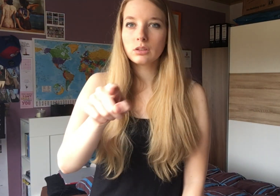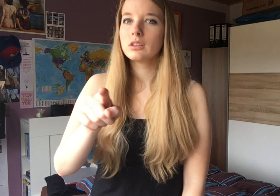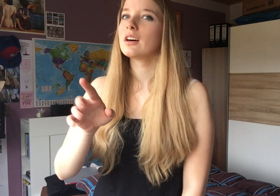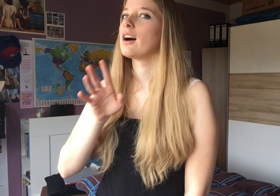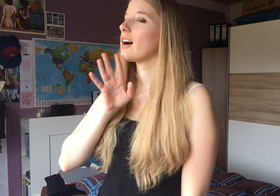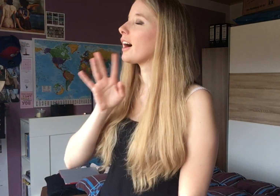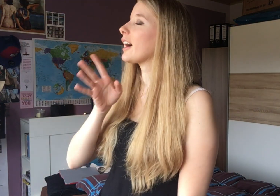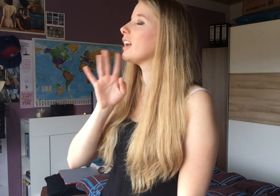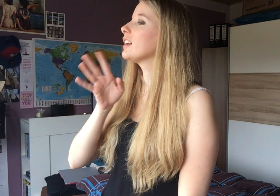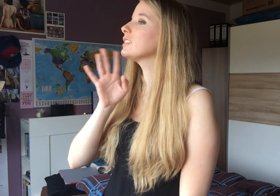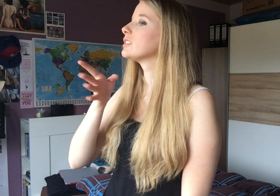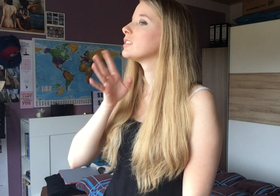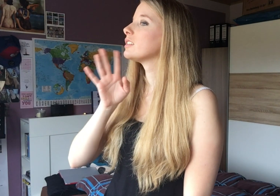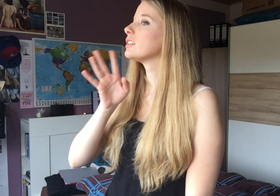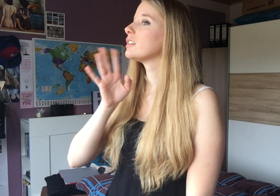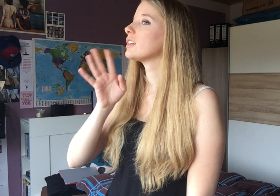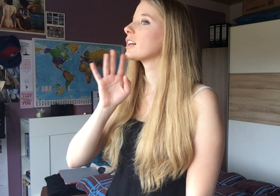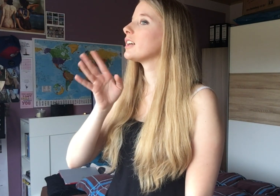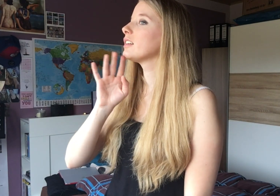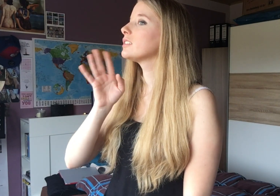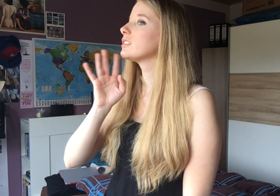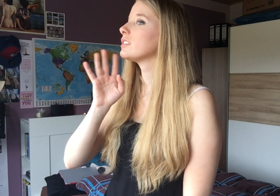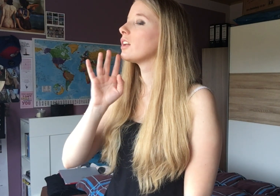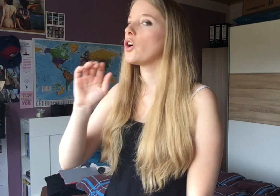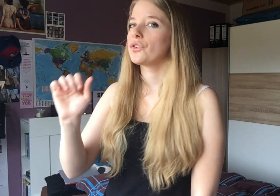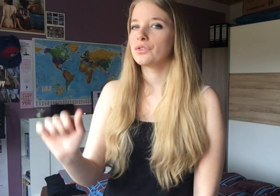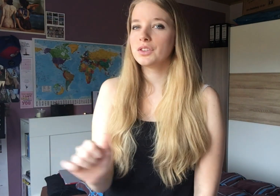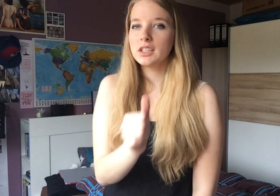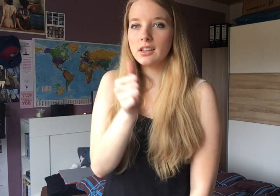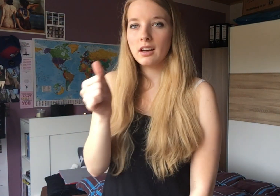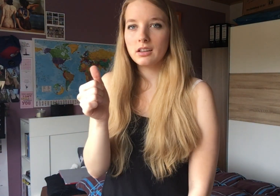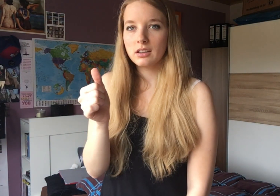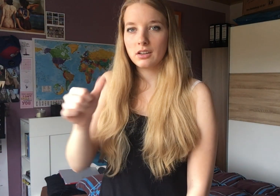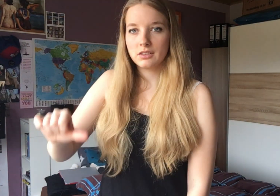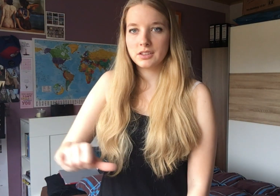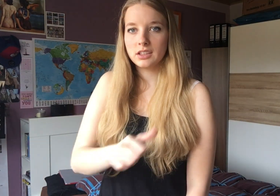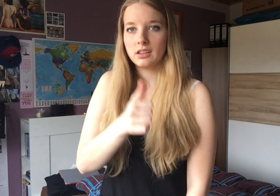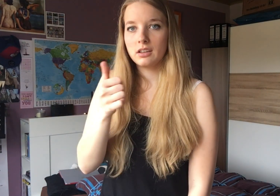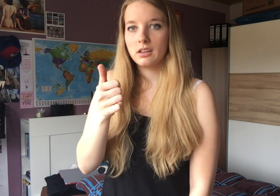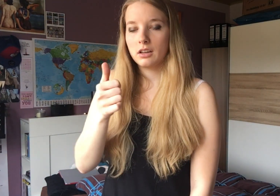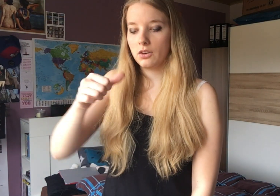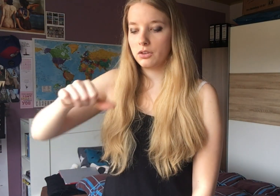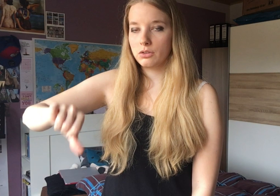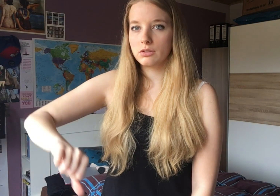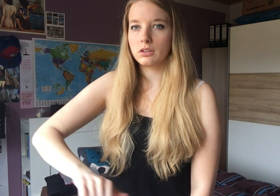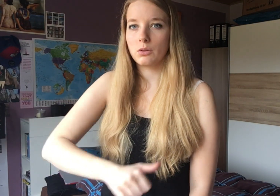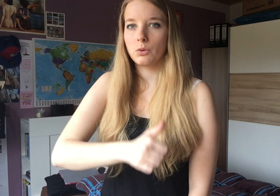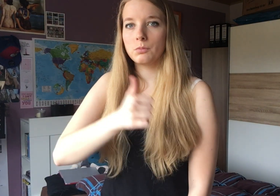redest, redest wieder. Wieder. Wieder. Von unten nach oben.